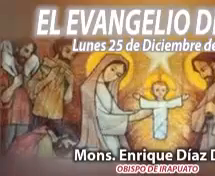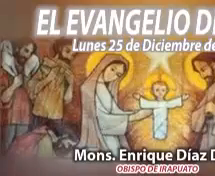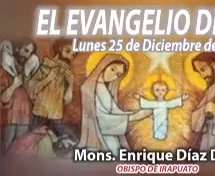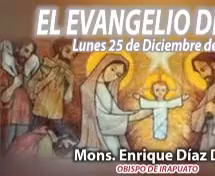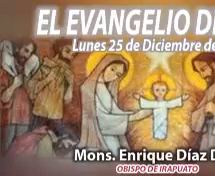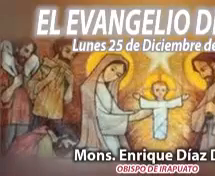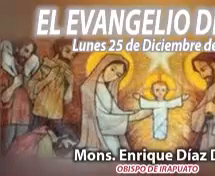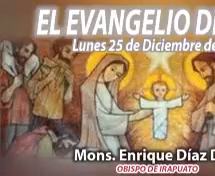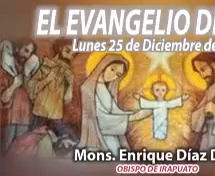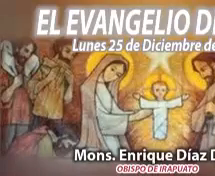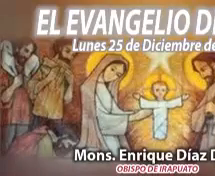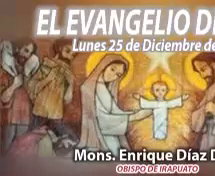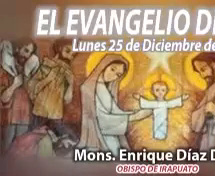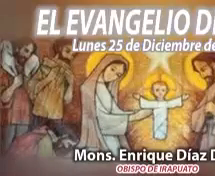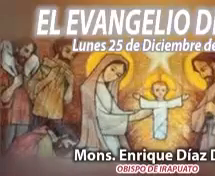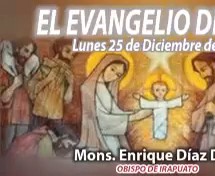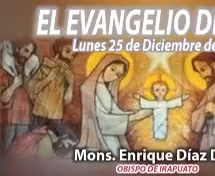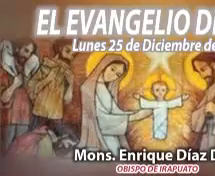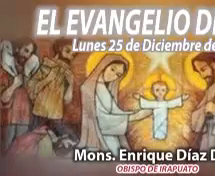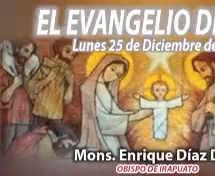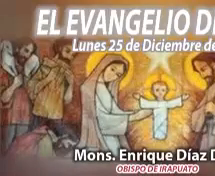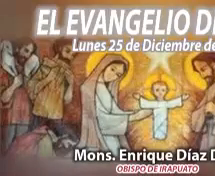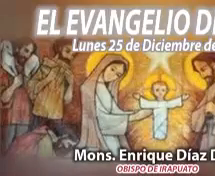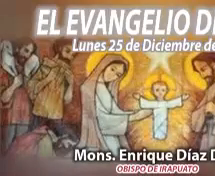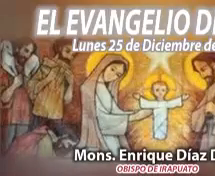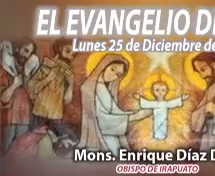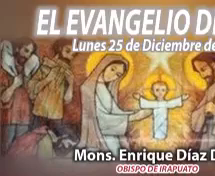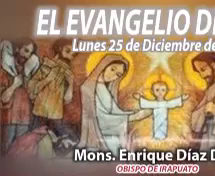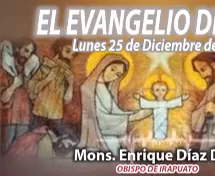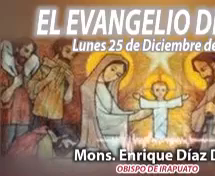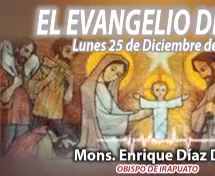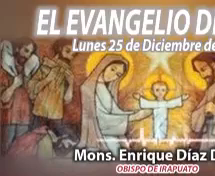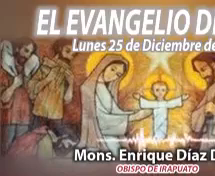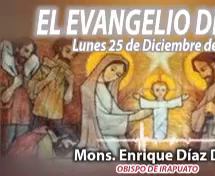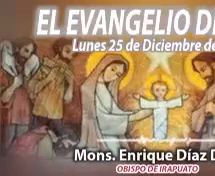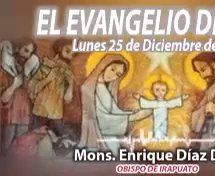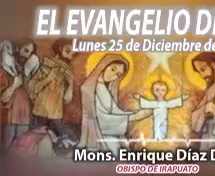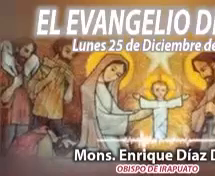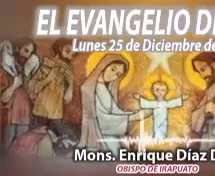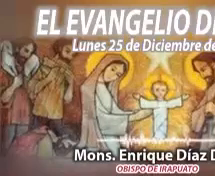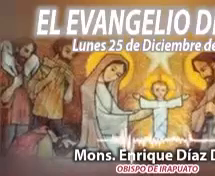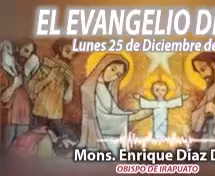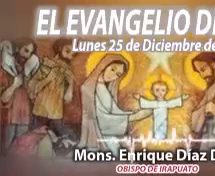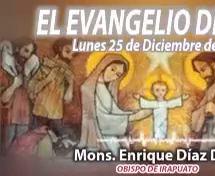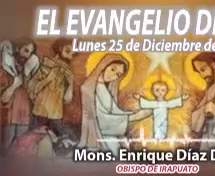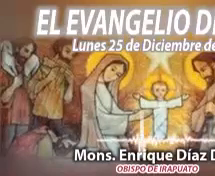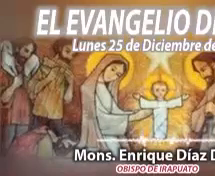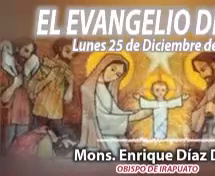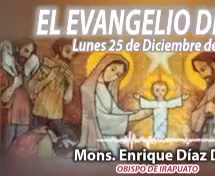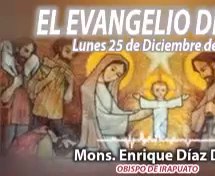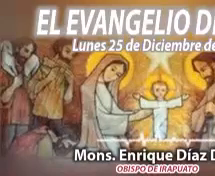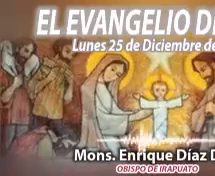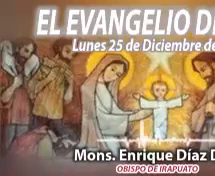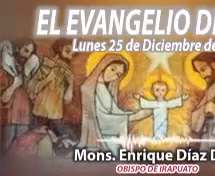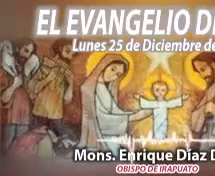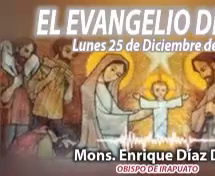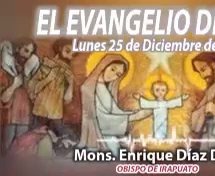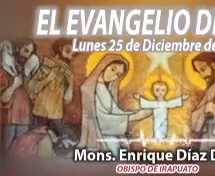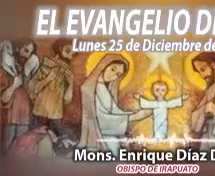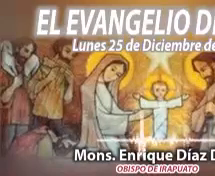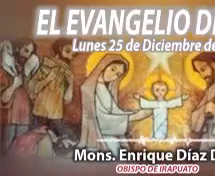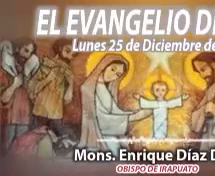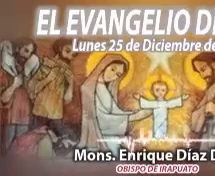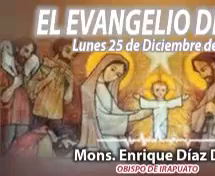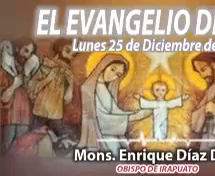Día a día, alimentándonos de la Palabra del Señor. En la voz de Monseñor Enrique Díaz,